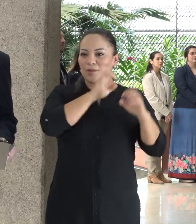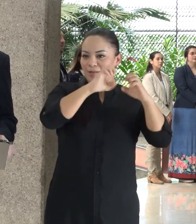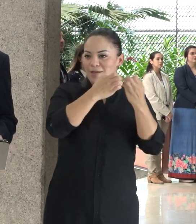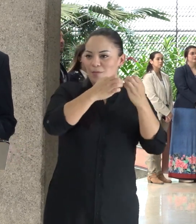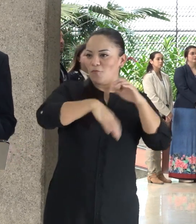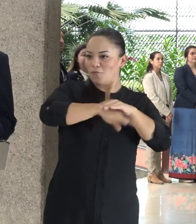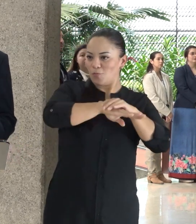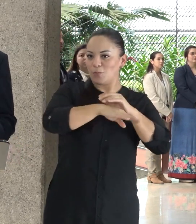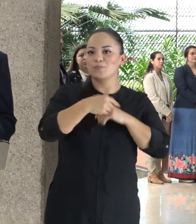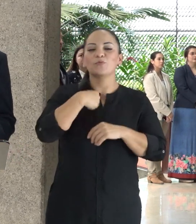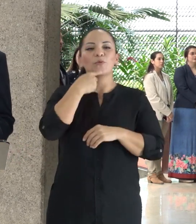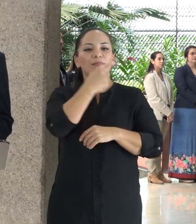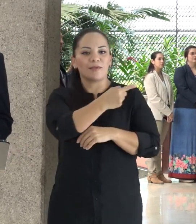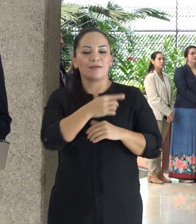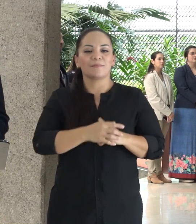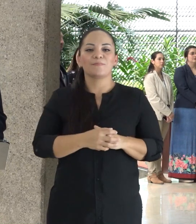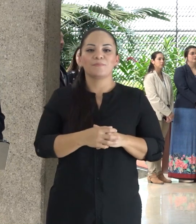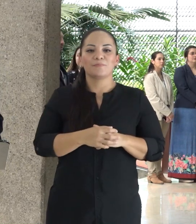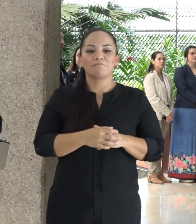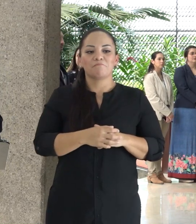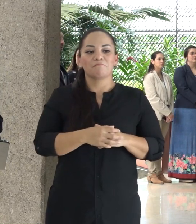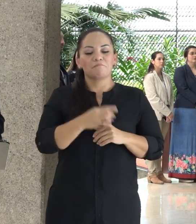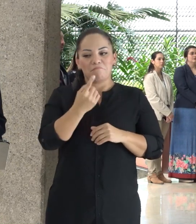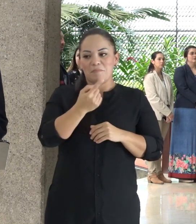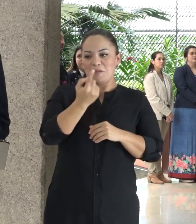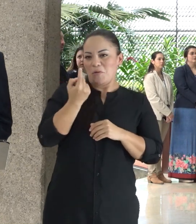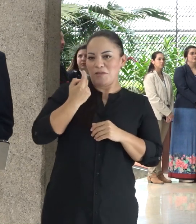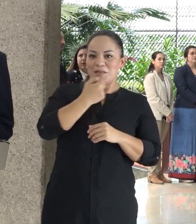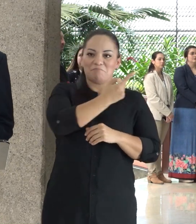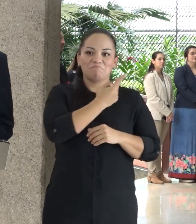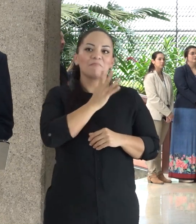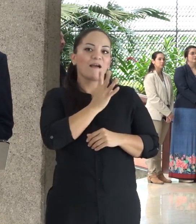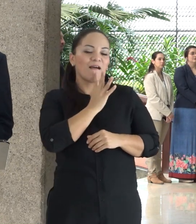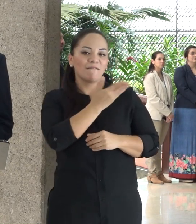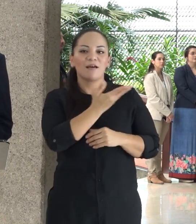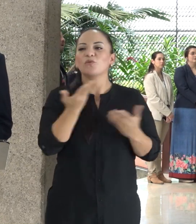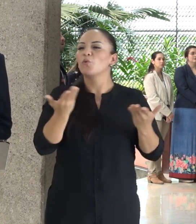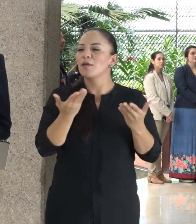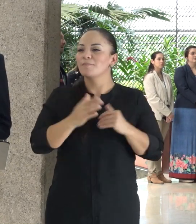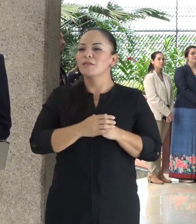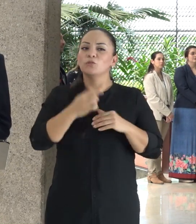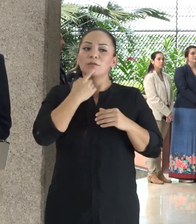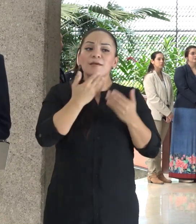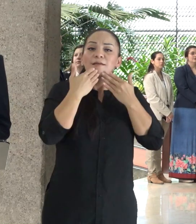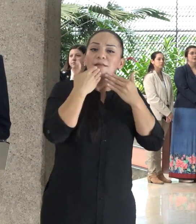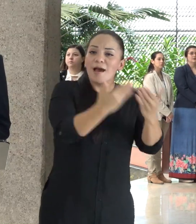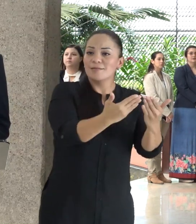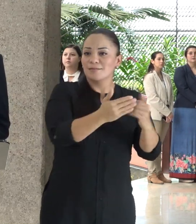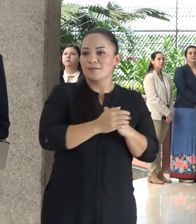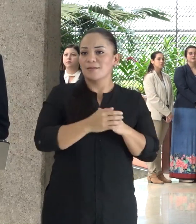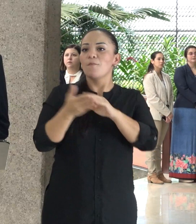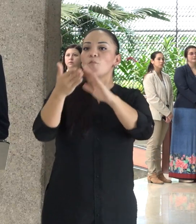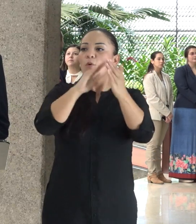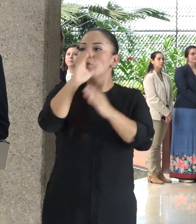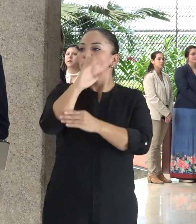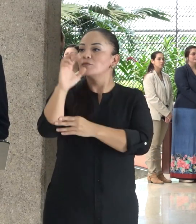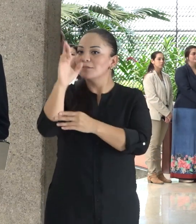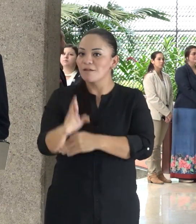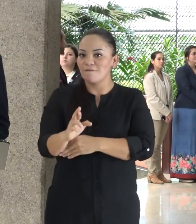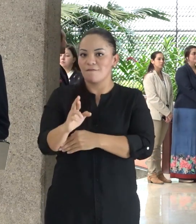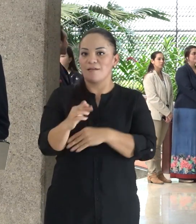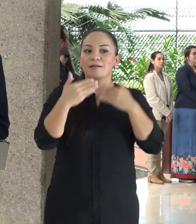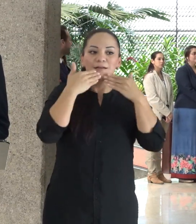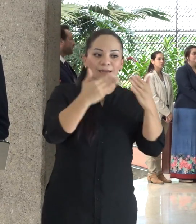ahora que estábamos hablando ahí, que el agradecimiento del pueblo de Costa Rica a la